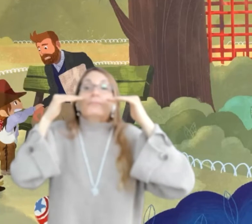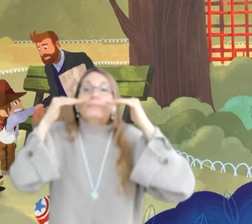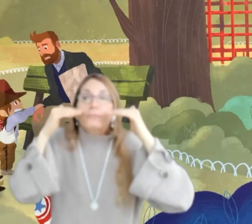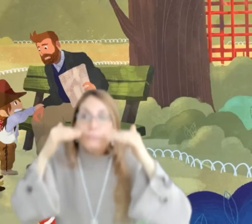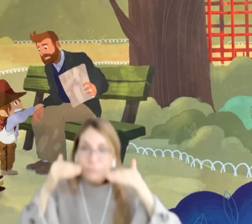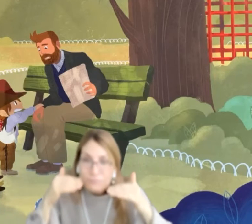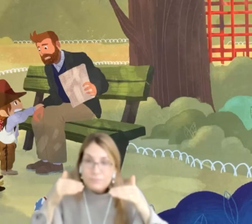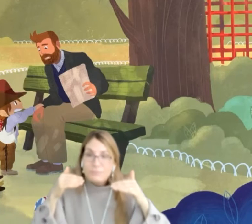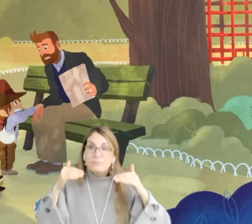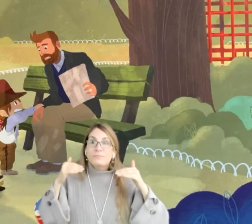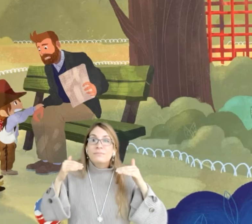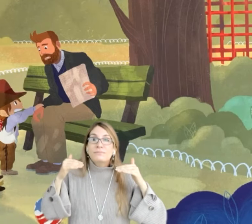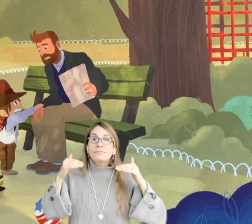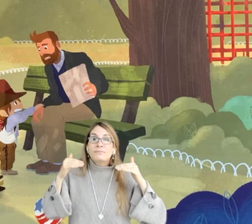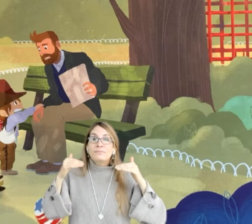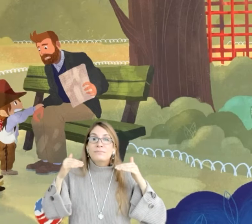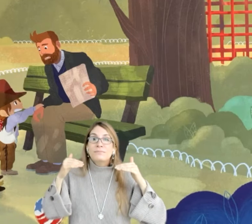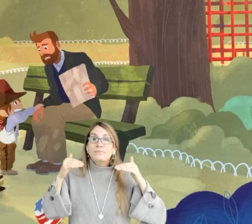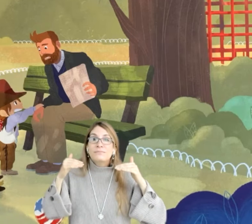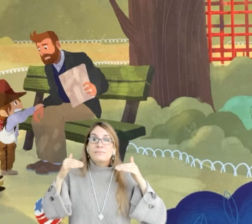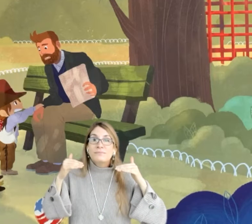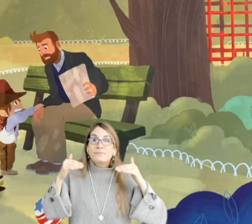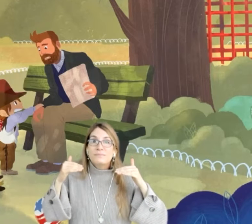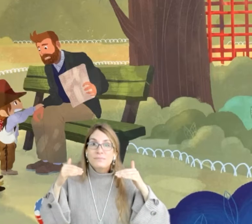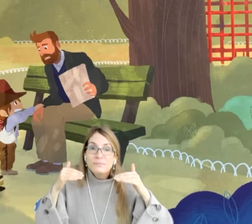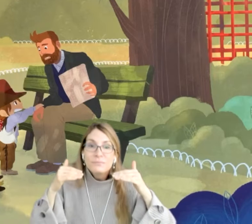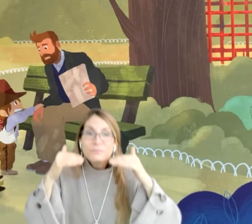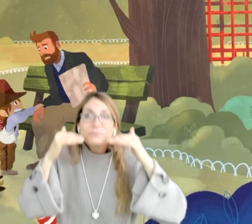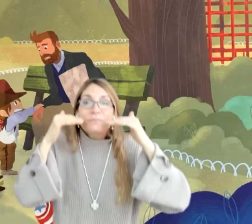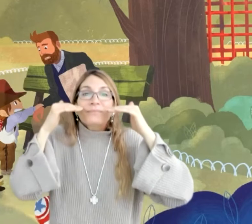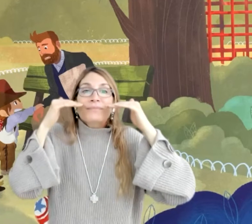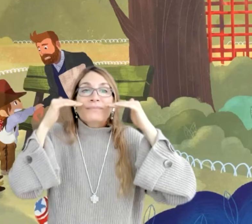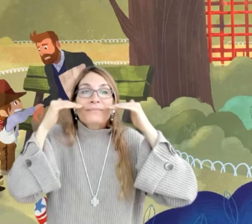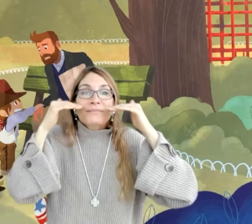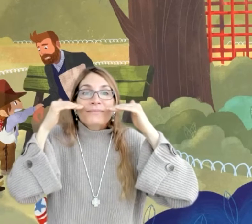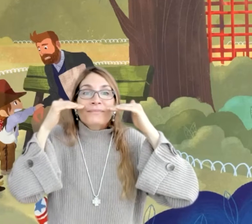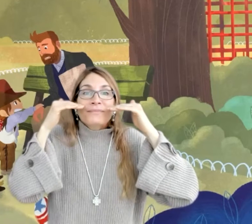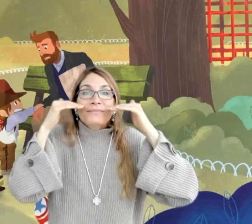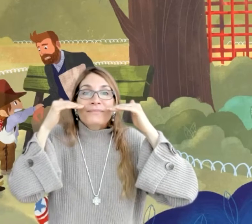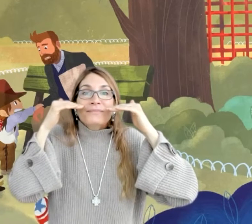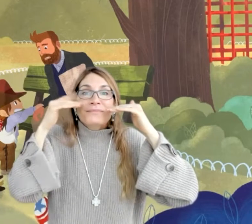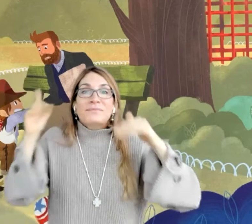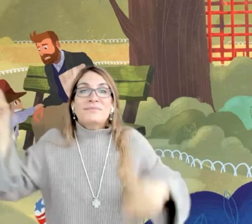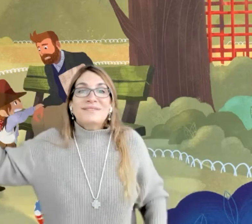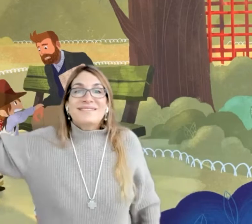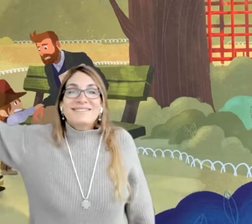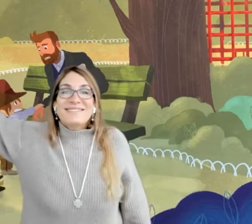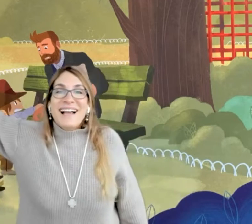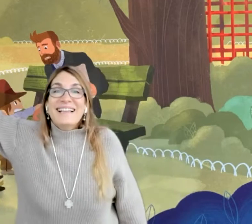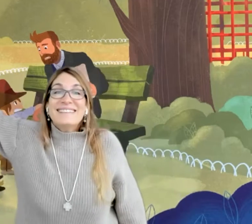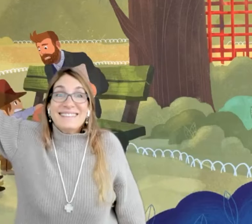Tus bebés están sentados también sentadas. ¡Ahí